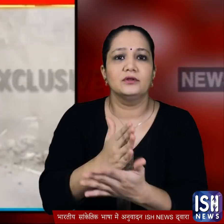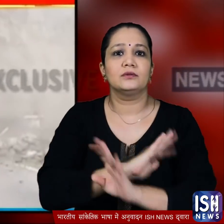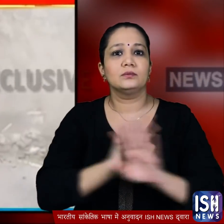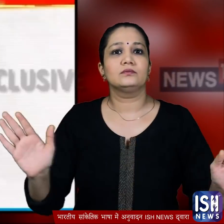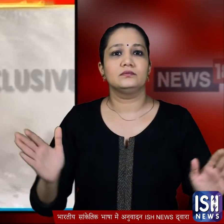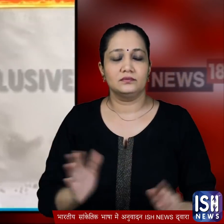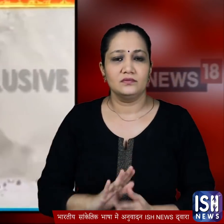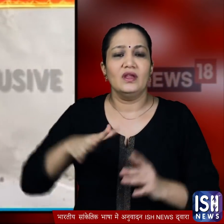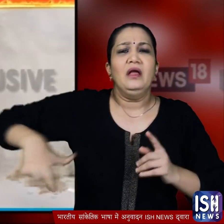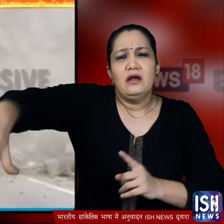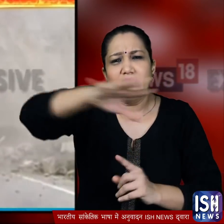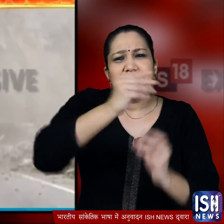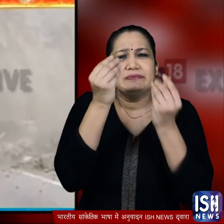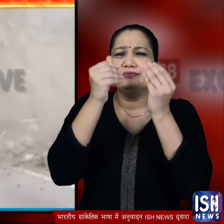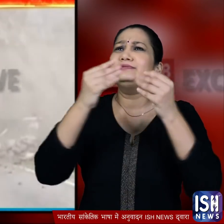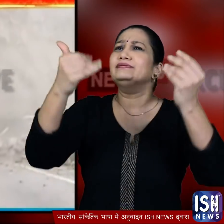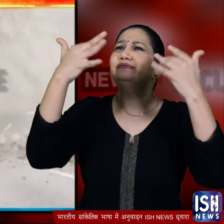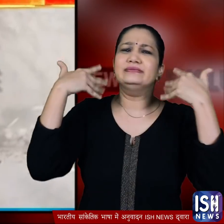बंध हो गया सारे इलाके में धूल ही धूल उड़ने लगी